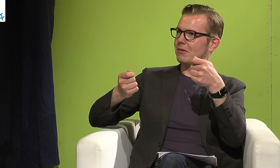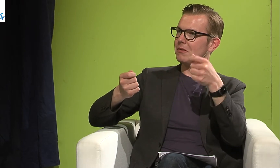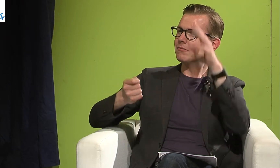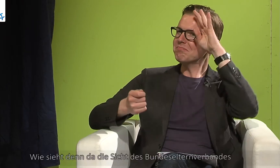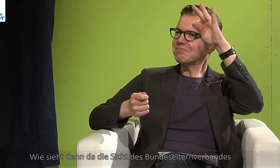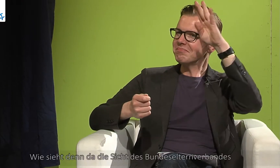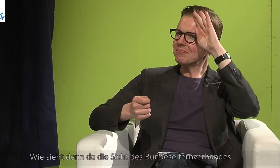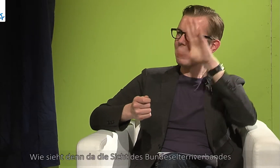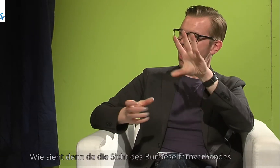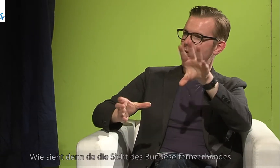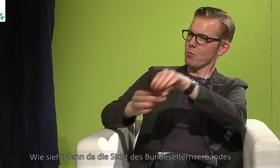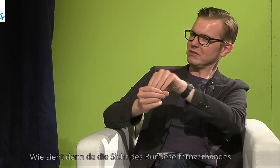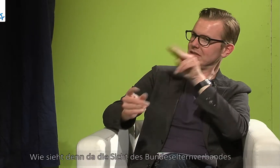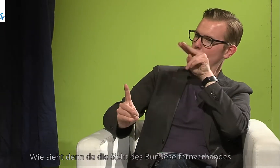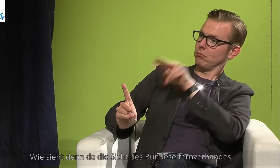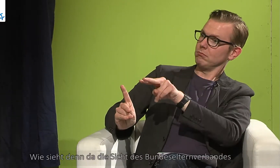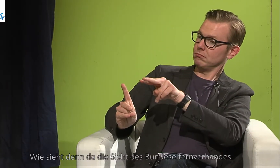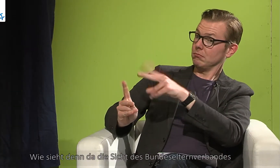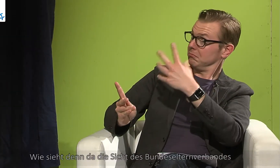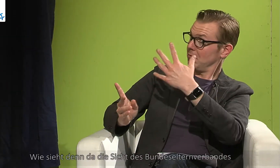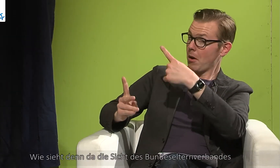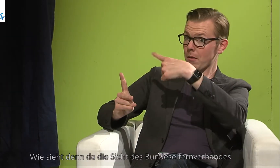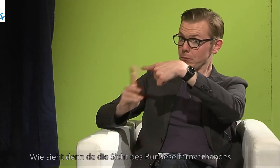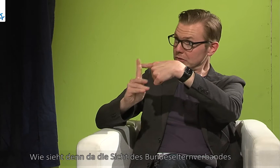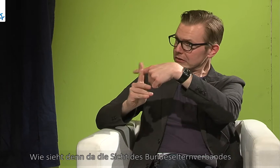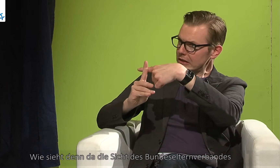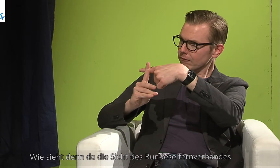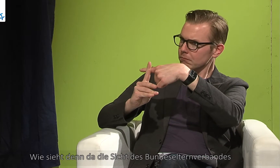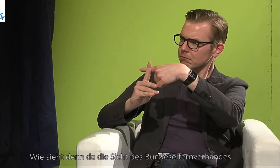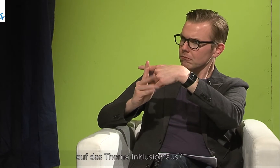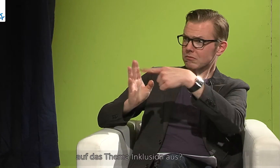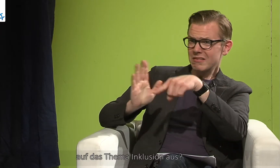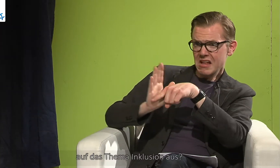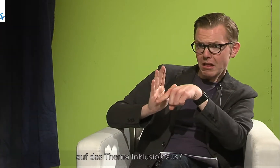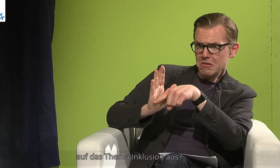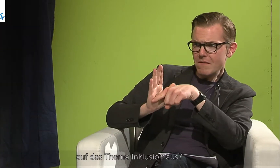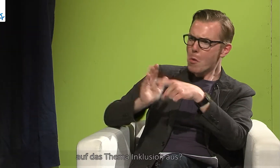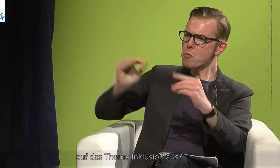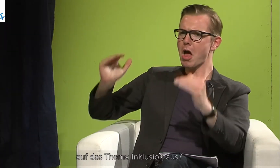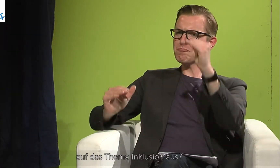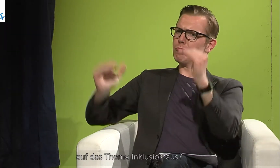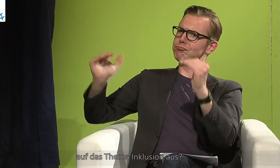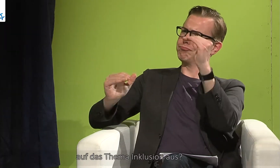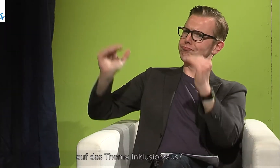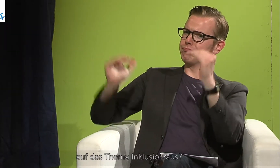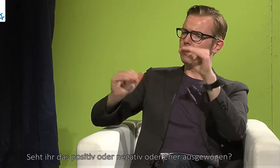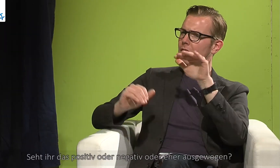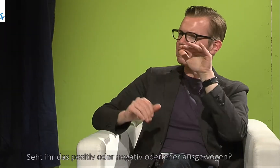Wie sieht denn da die Sicht des Bundeselternverbands auf das Thema Inklusion aus? Seht ihr das